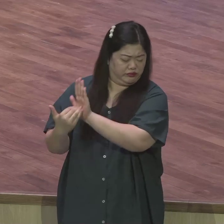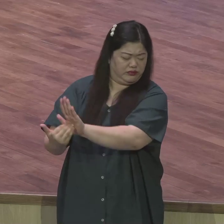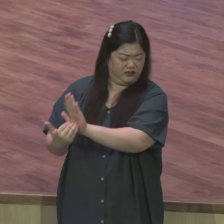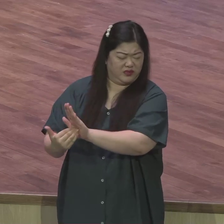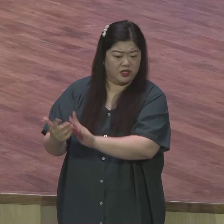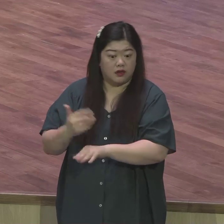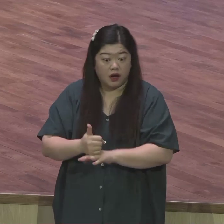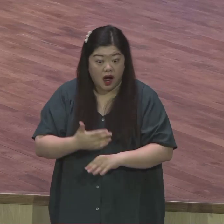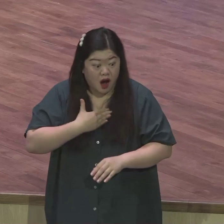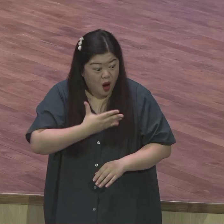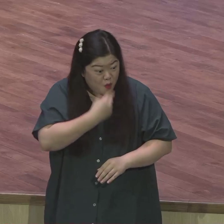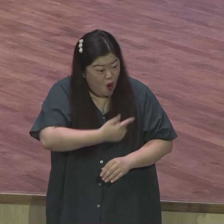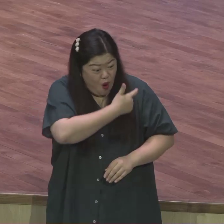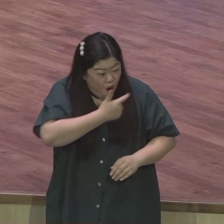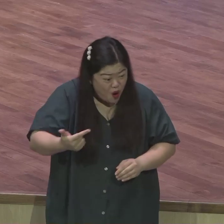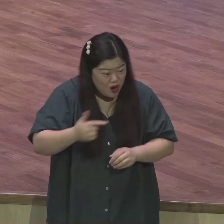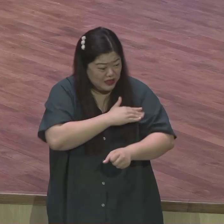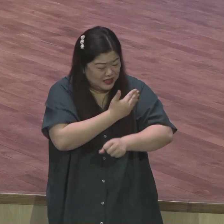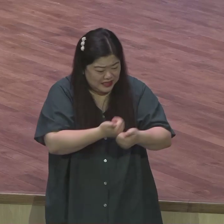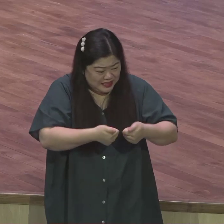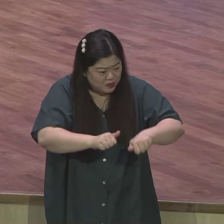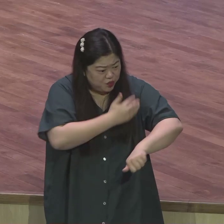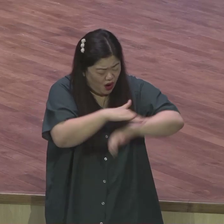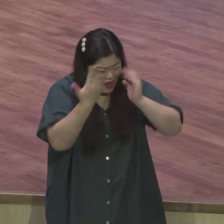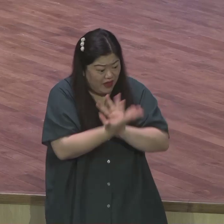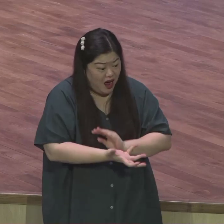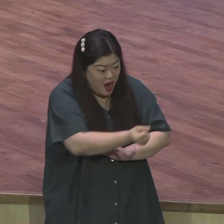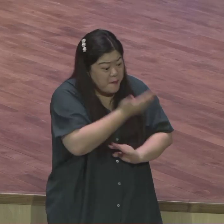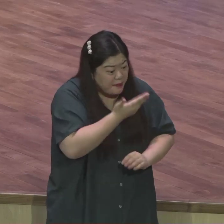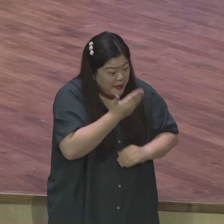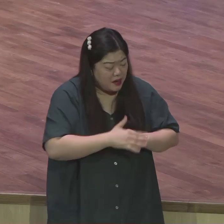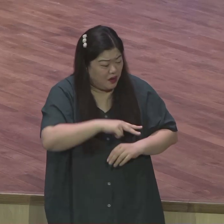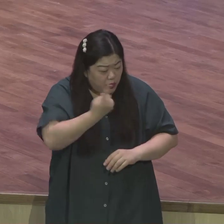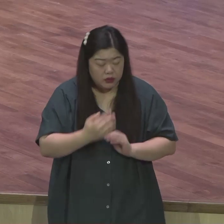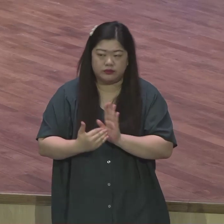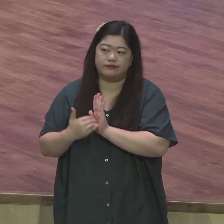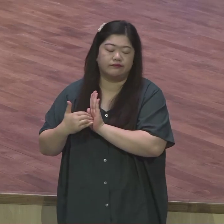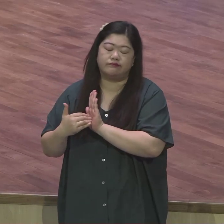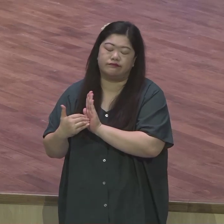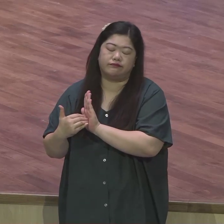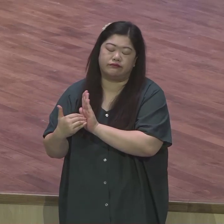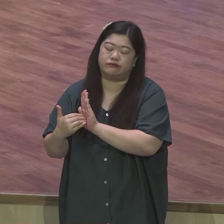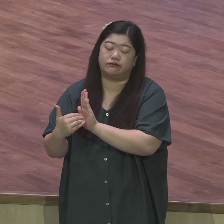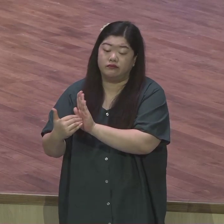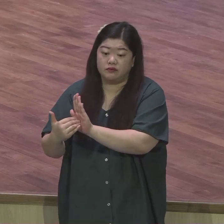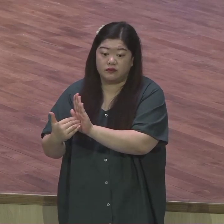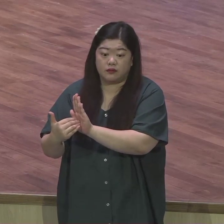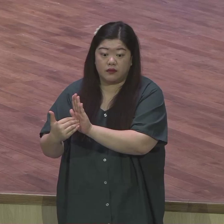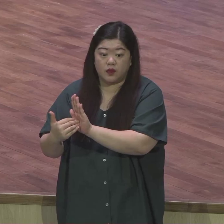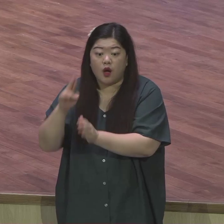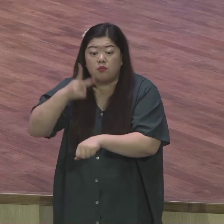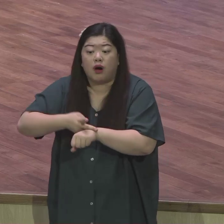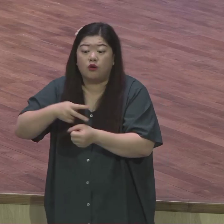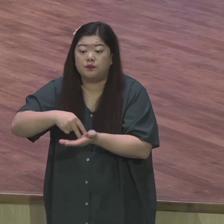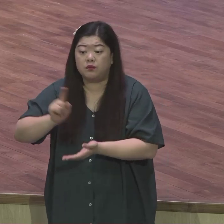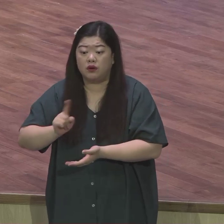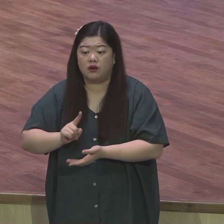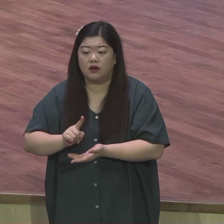다 거부하니까 바울이 어떻게 생각해요 바울의 심정이 어떻겠냐고요 그래서 하는 표현입니다